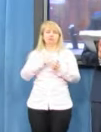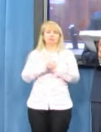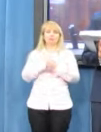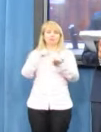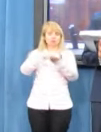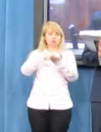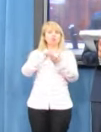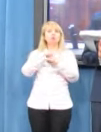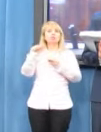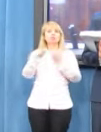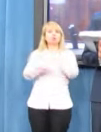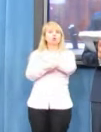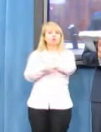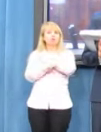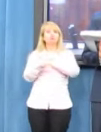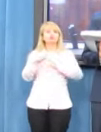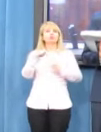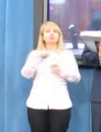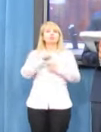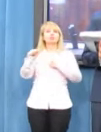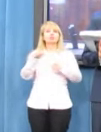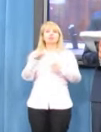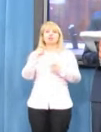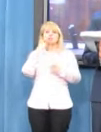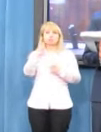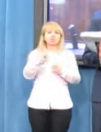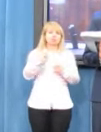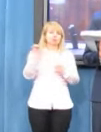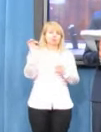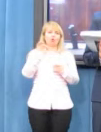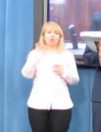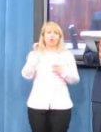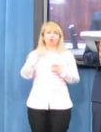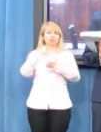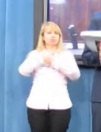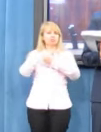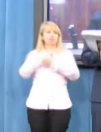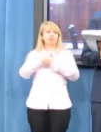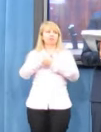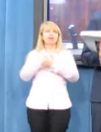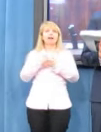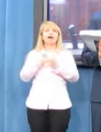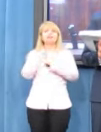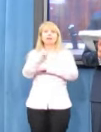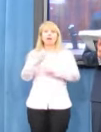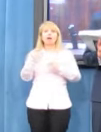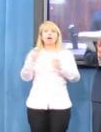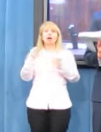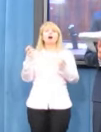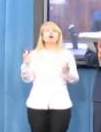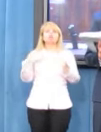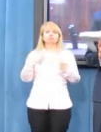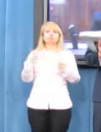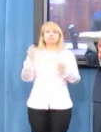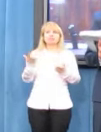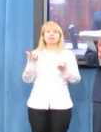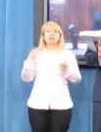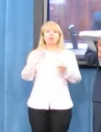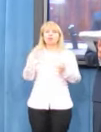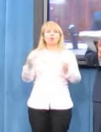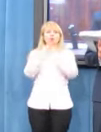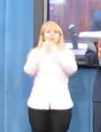docienienia z wulgarnym, ordynarnym przestępstwem. Dla ratowania finansów Kościoła platforma